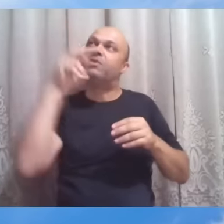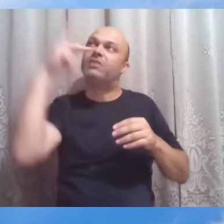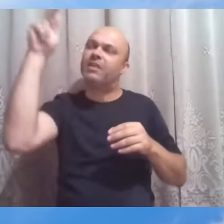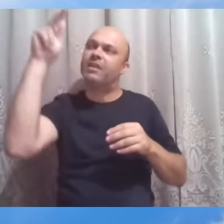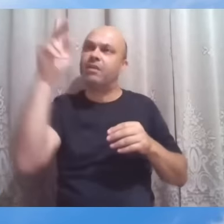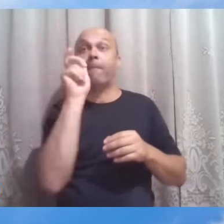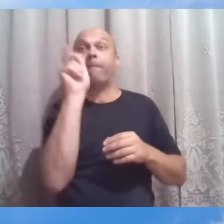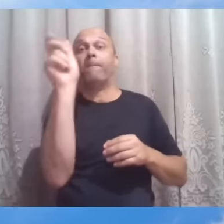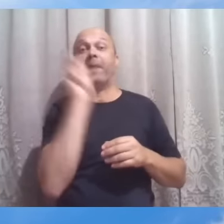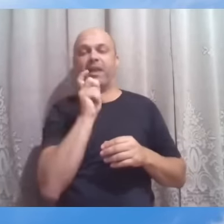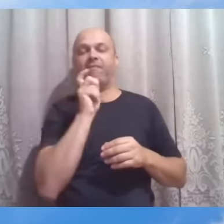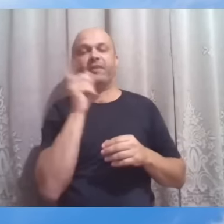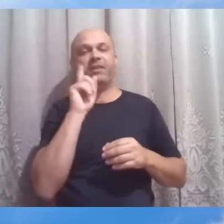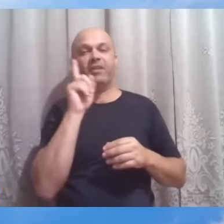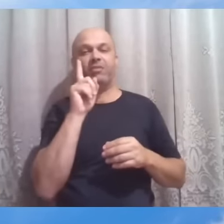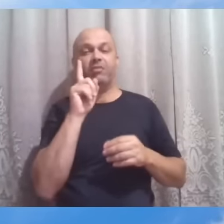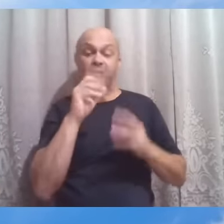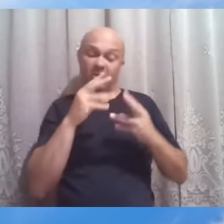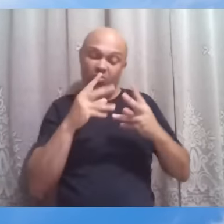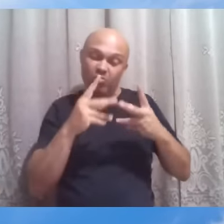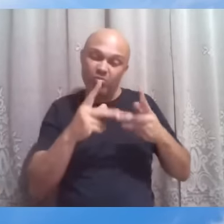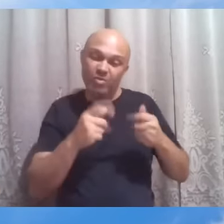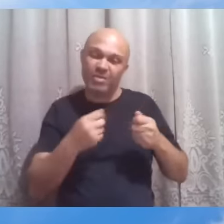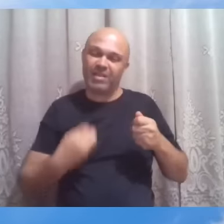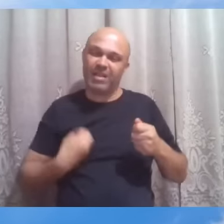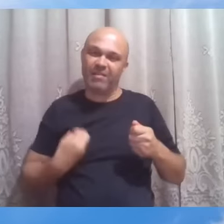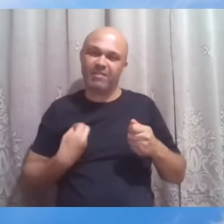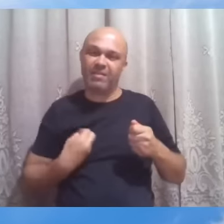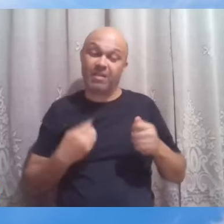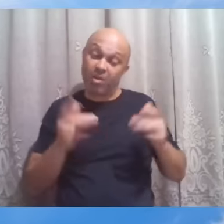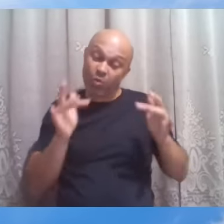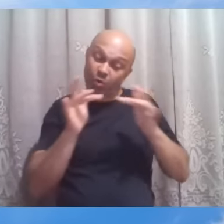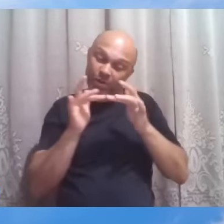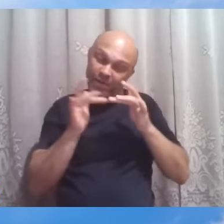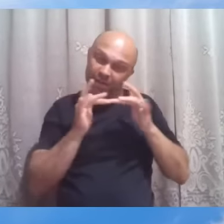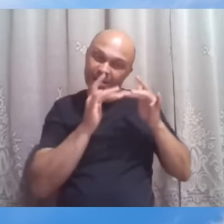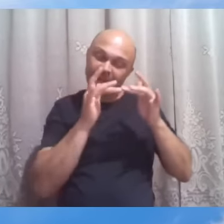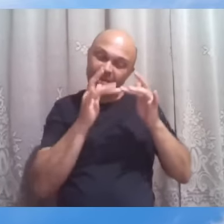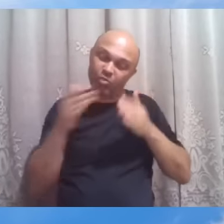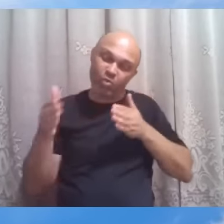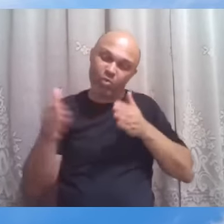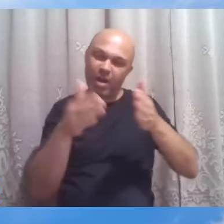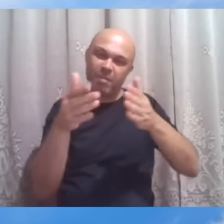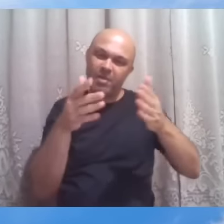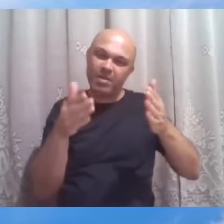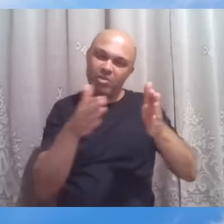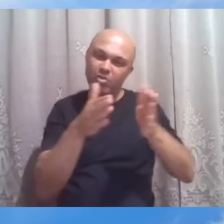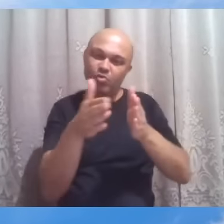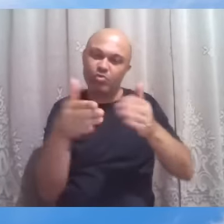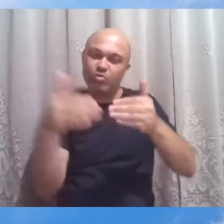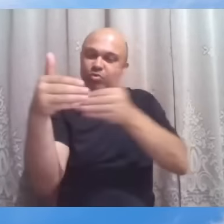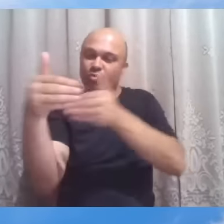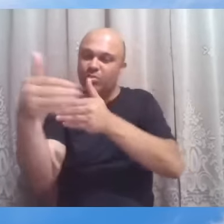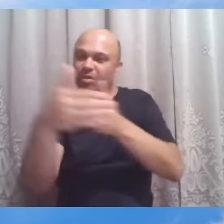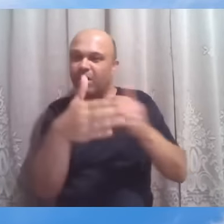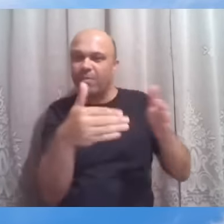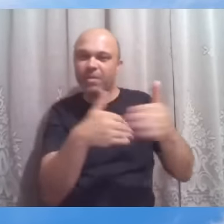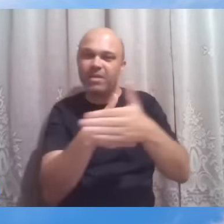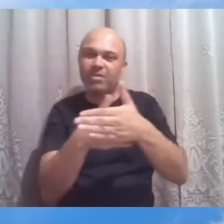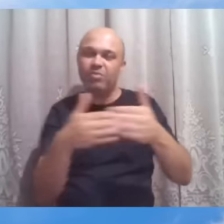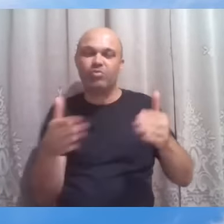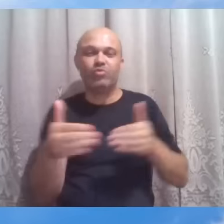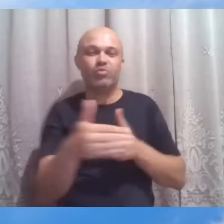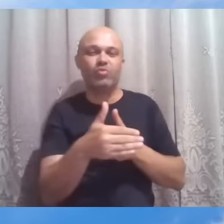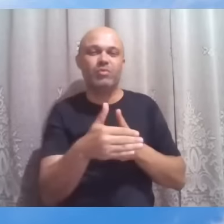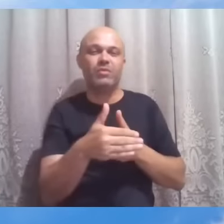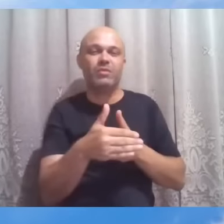mas na sutileza da vida, dos contatos, dos caminhos que se cruzam, dos conhecimentos e das